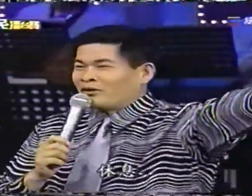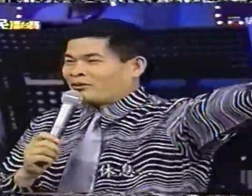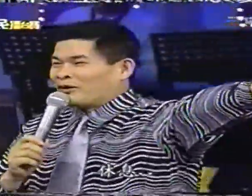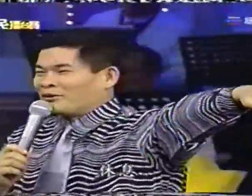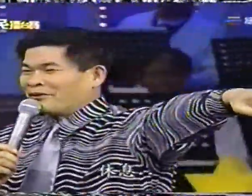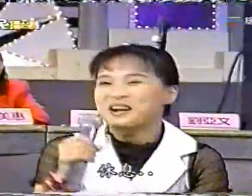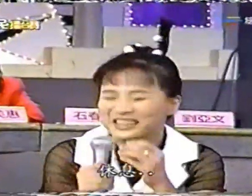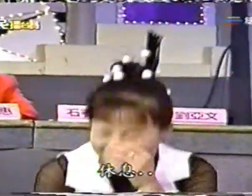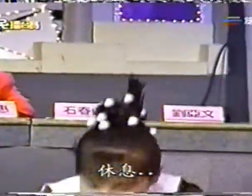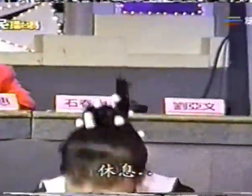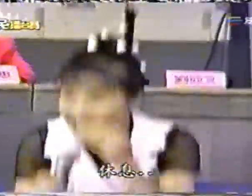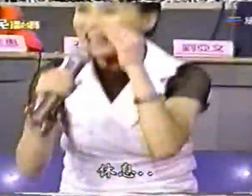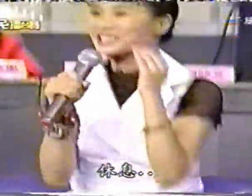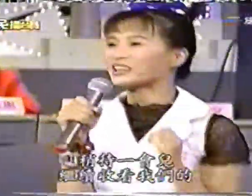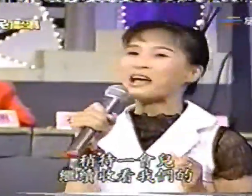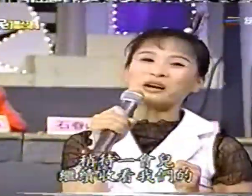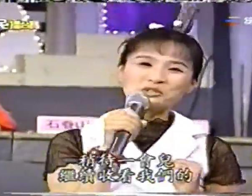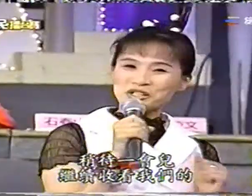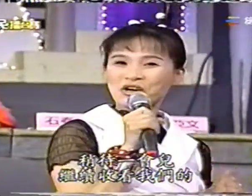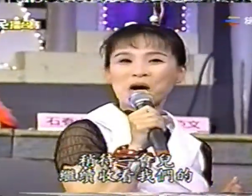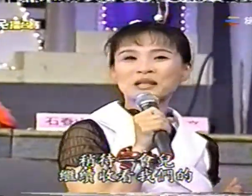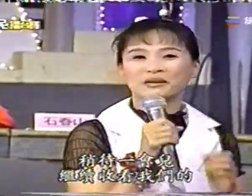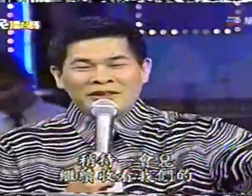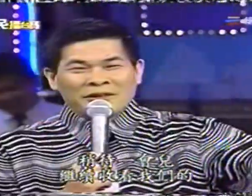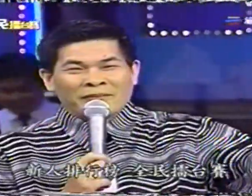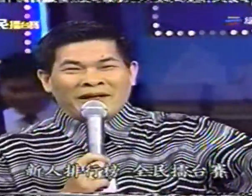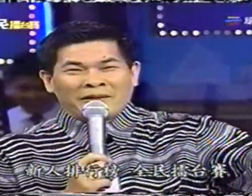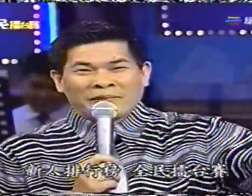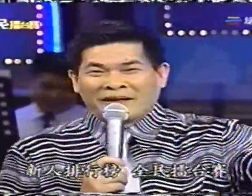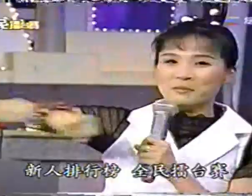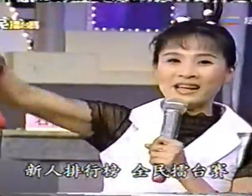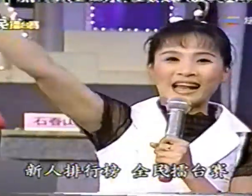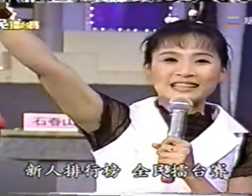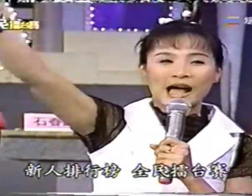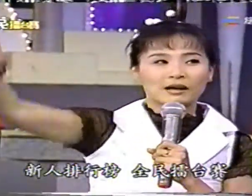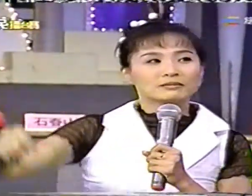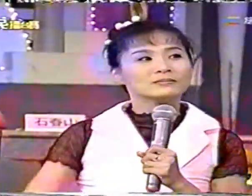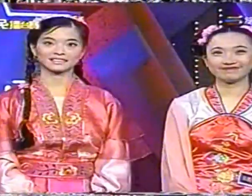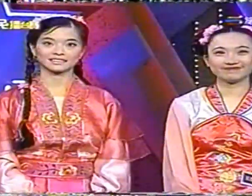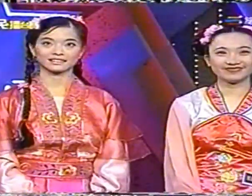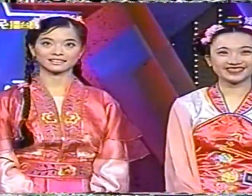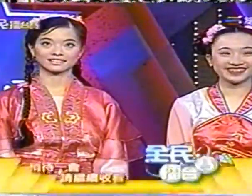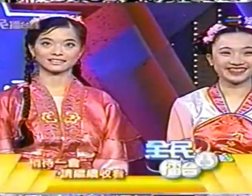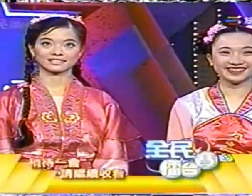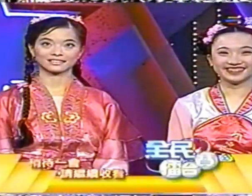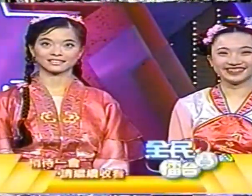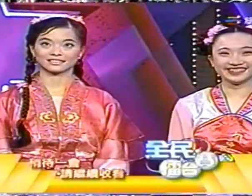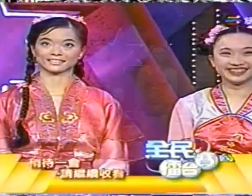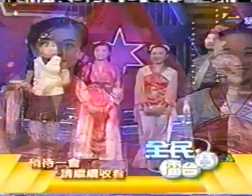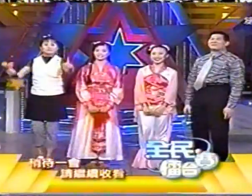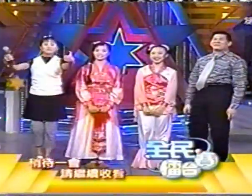下次滾滾 要滾來 稍待一會兒繼續收看我們的全民內太賽全民內